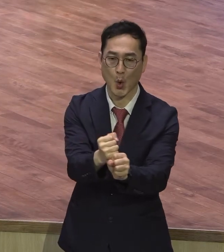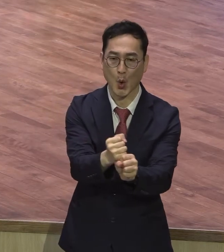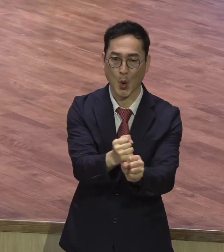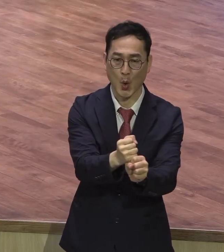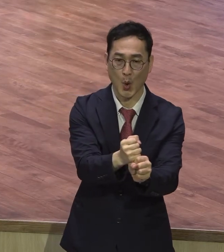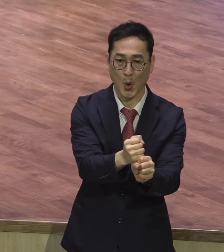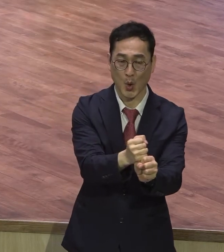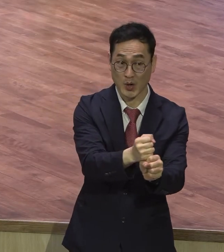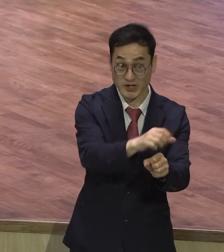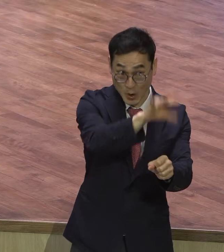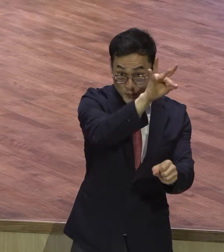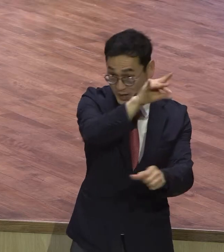없어야 될 종이에요.